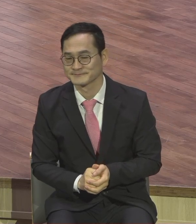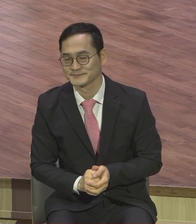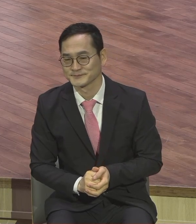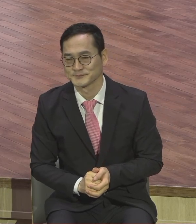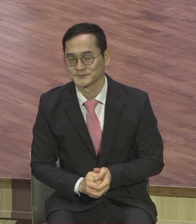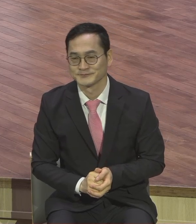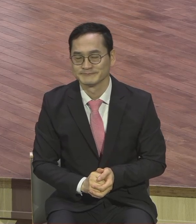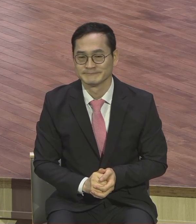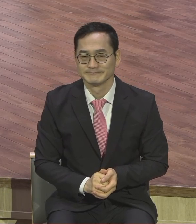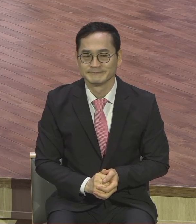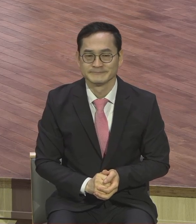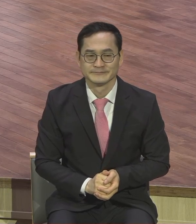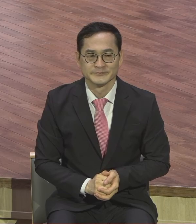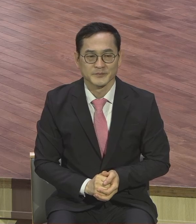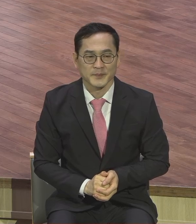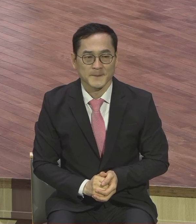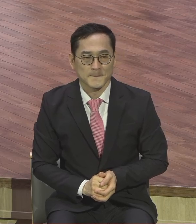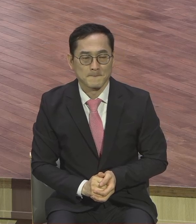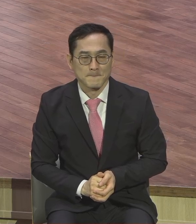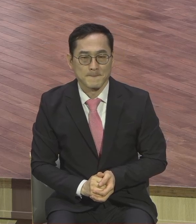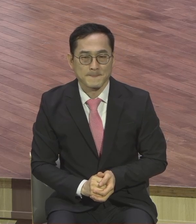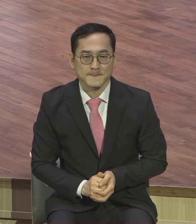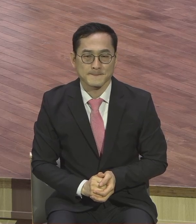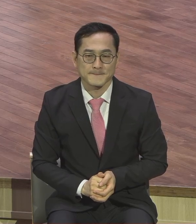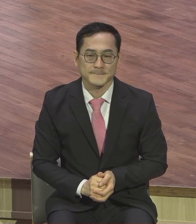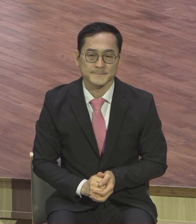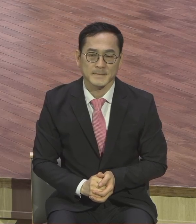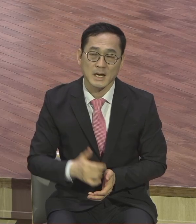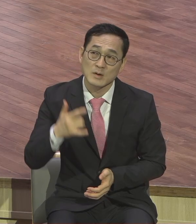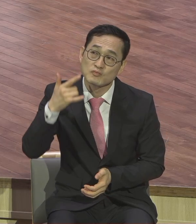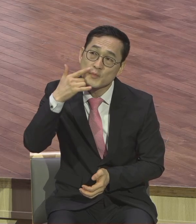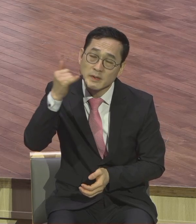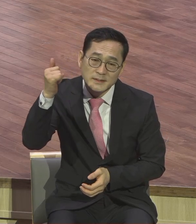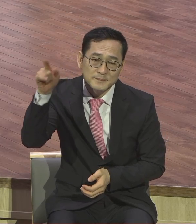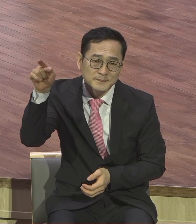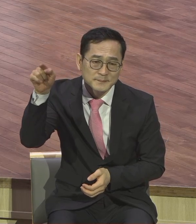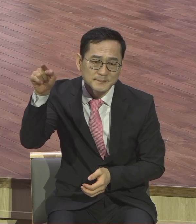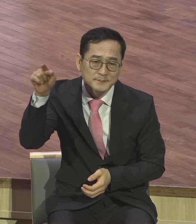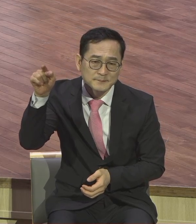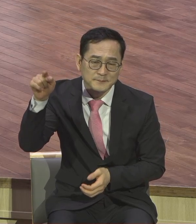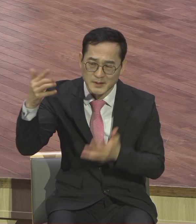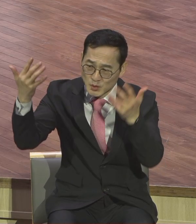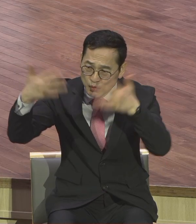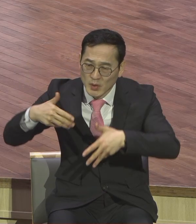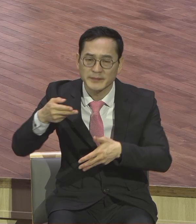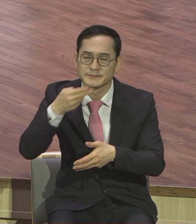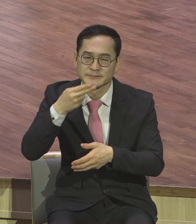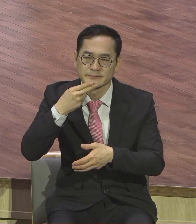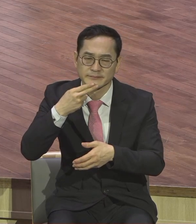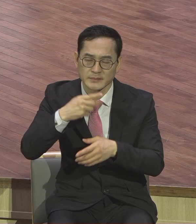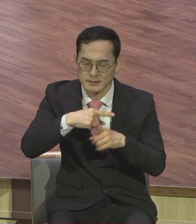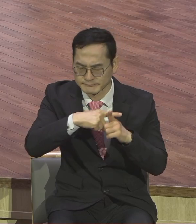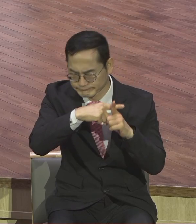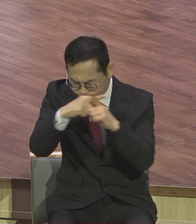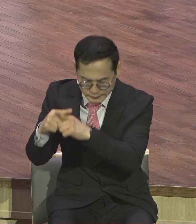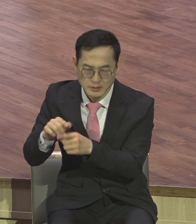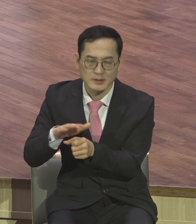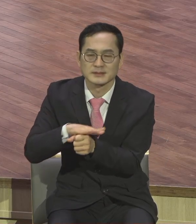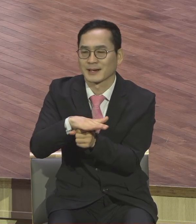부모님의 내리 사랑은 한없이 그렇게 많고 또 그